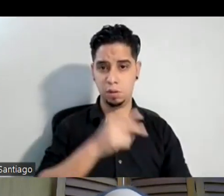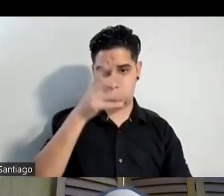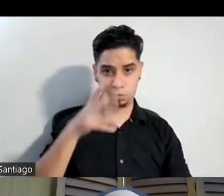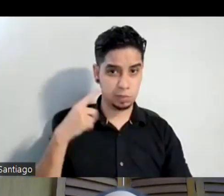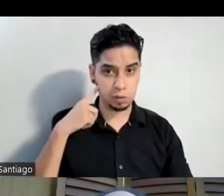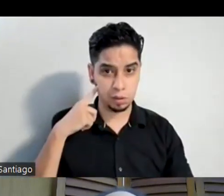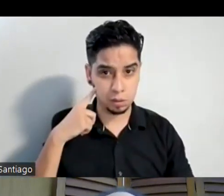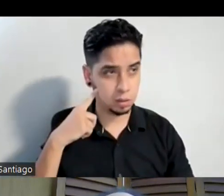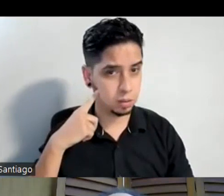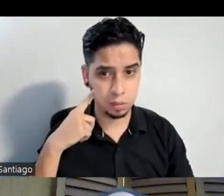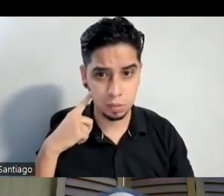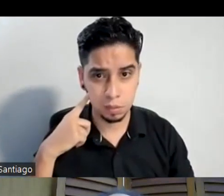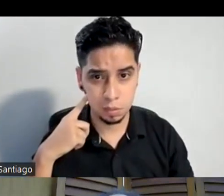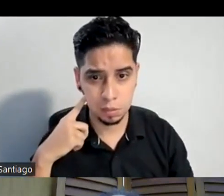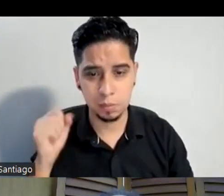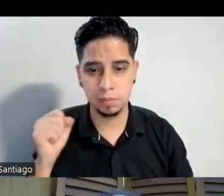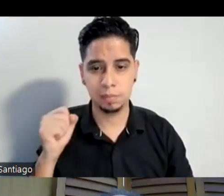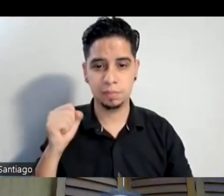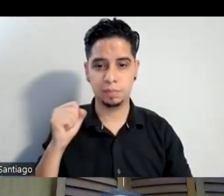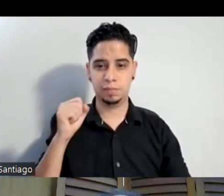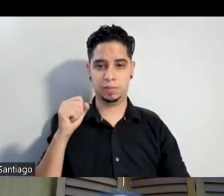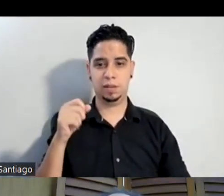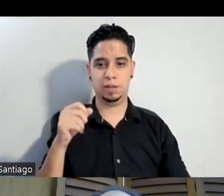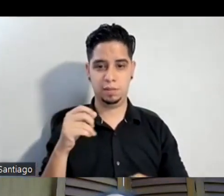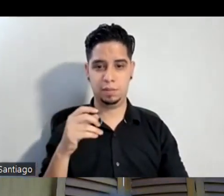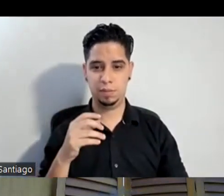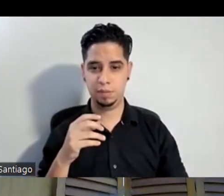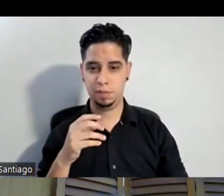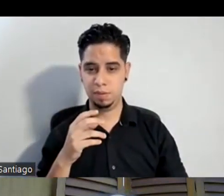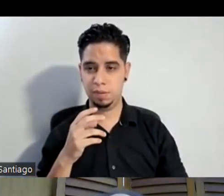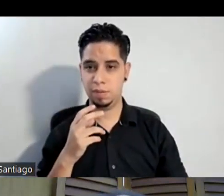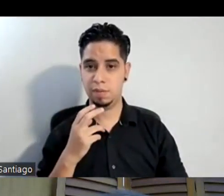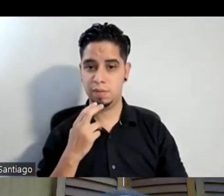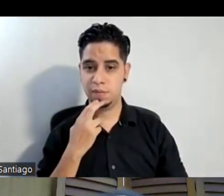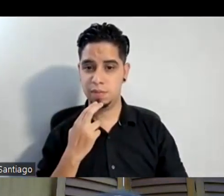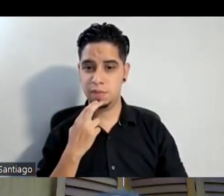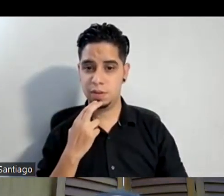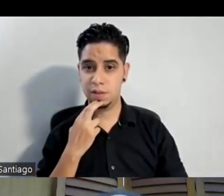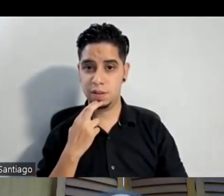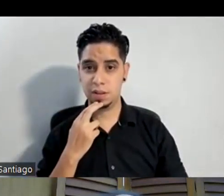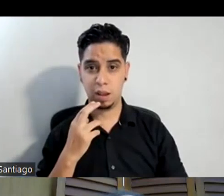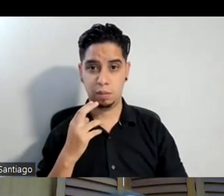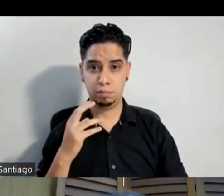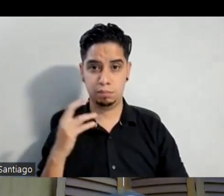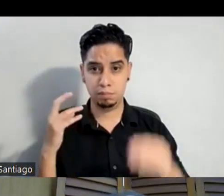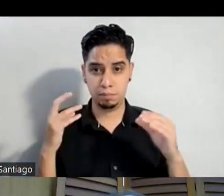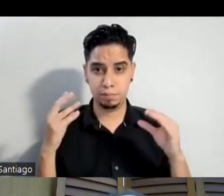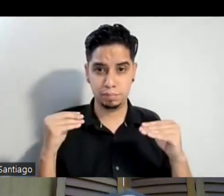quedaron y se me quedó sin batería ah bueno pero escuchamos ok